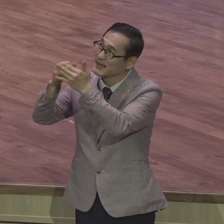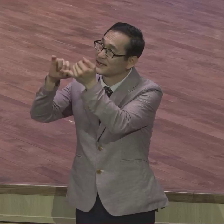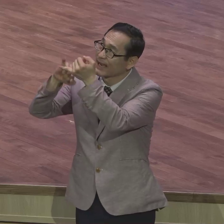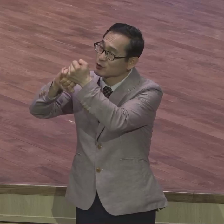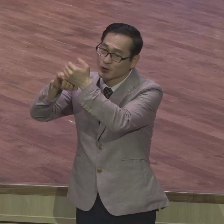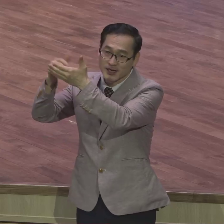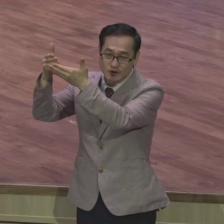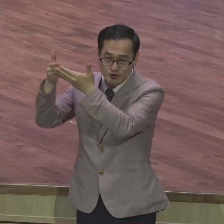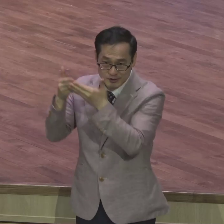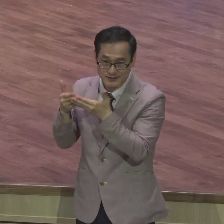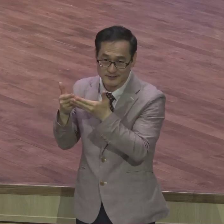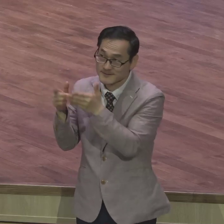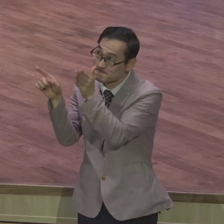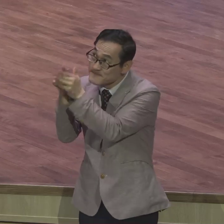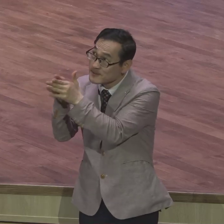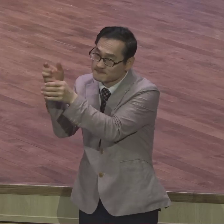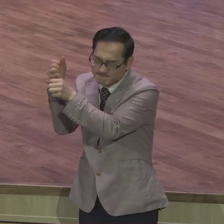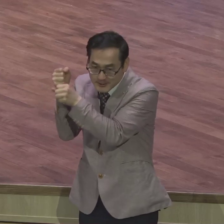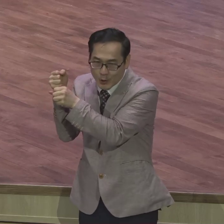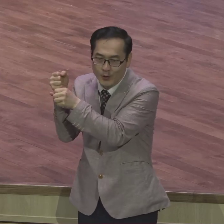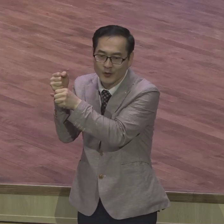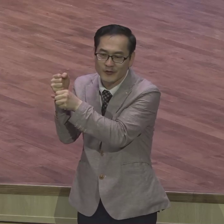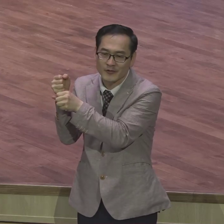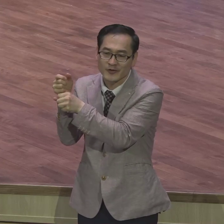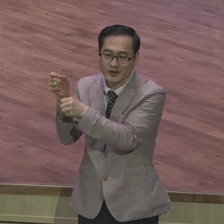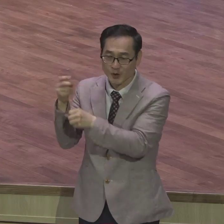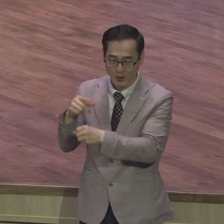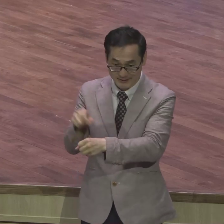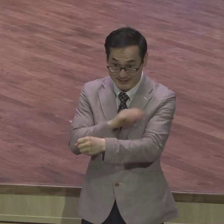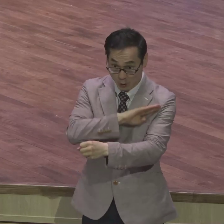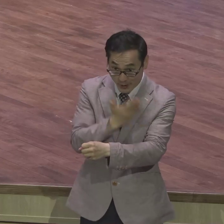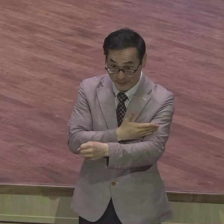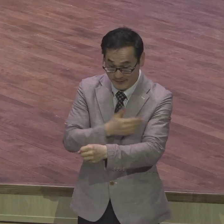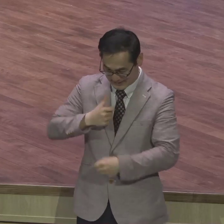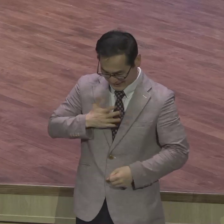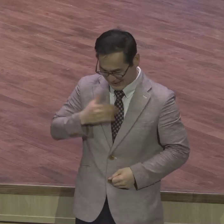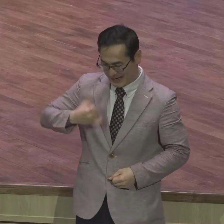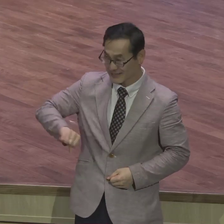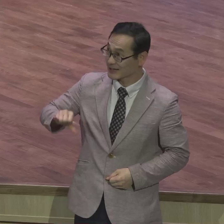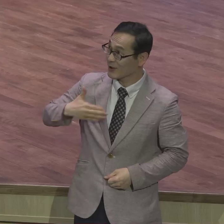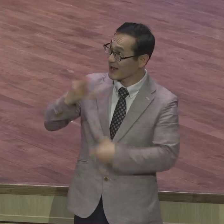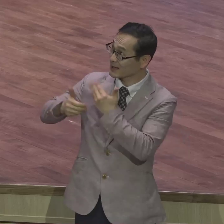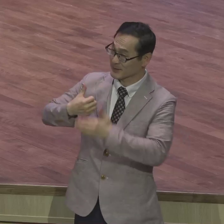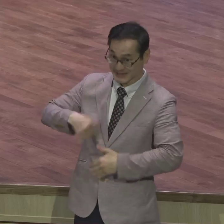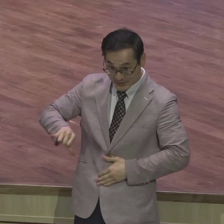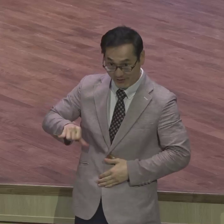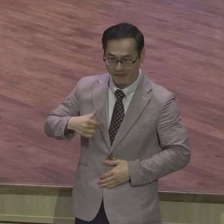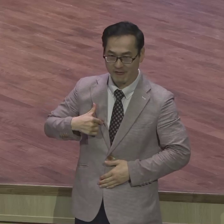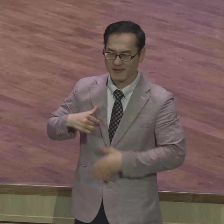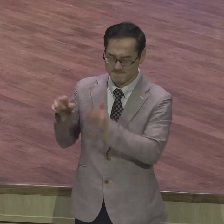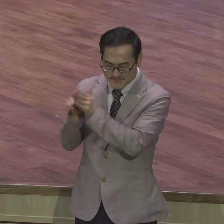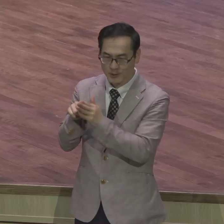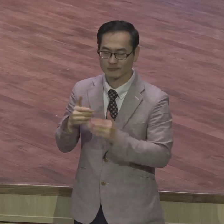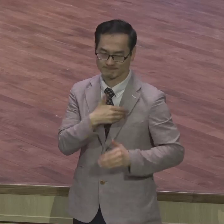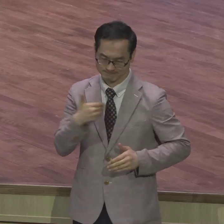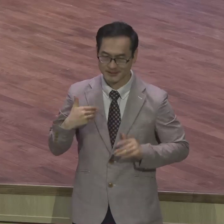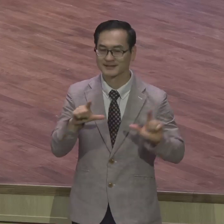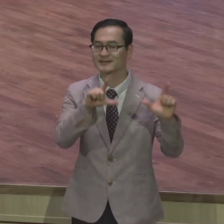확실하게 누리시기를 제모로 축복합니다 두 번째로 남은자 남길자입니다